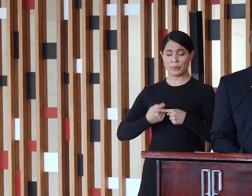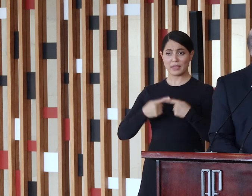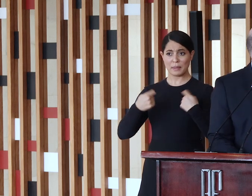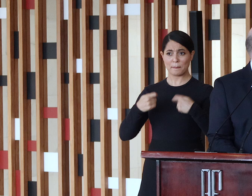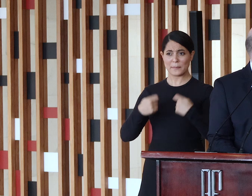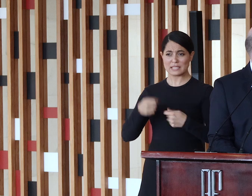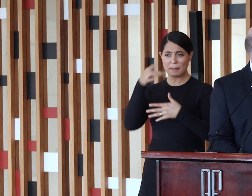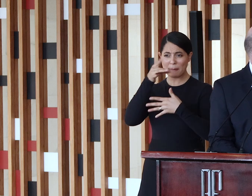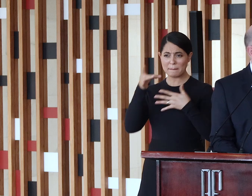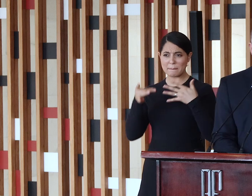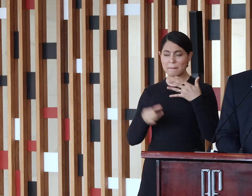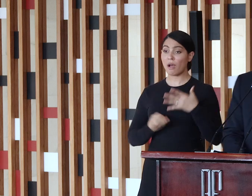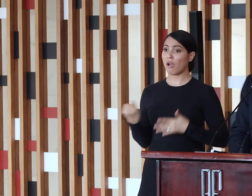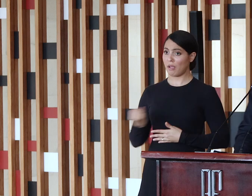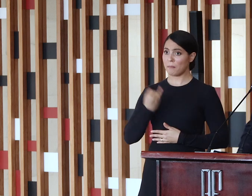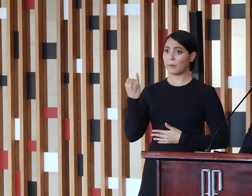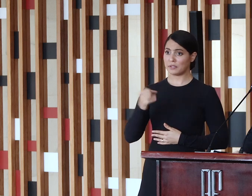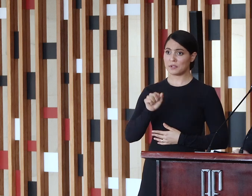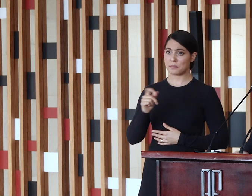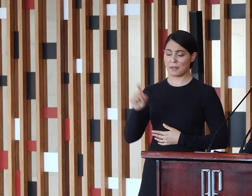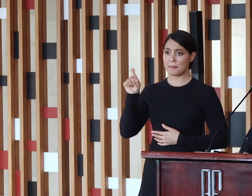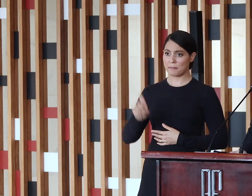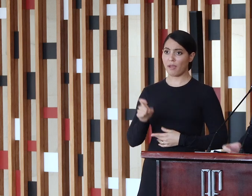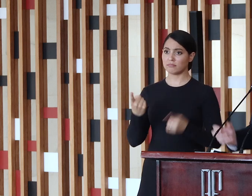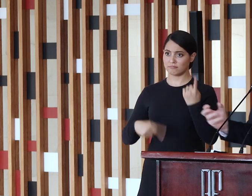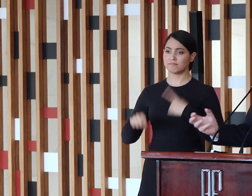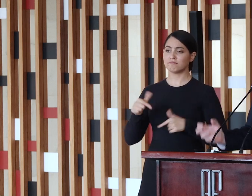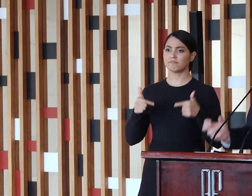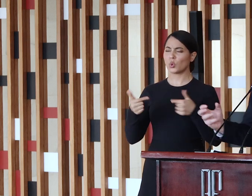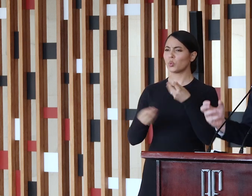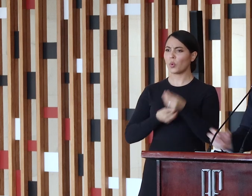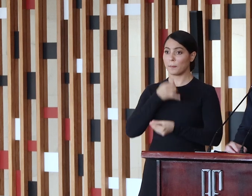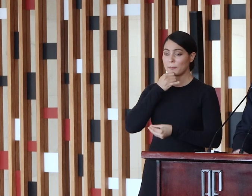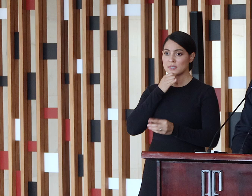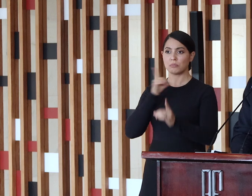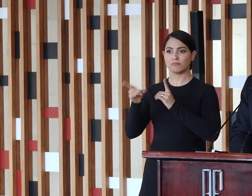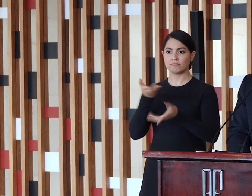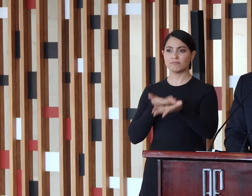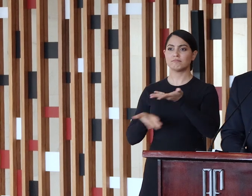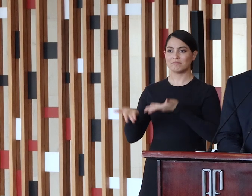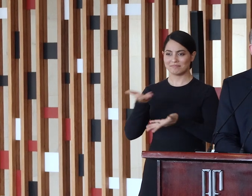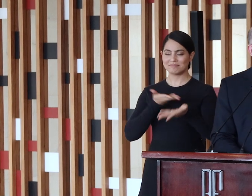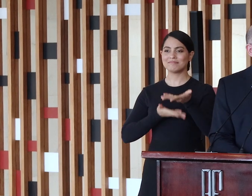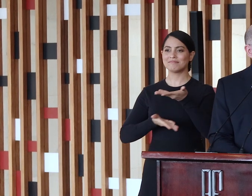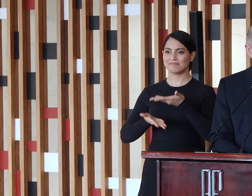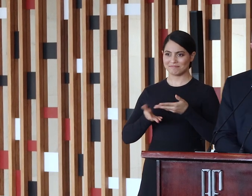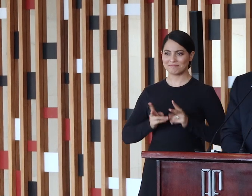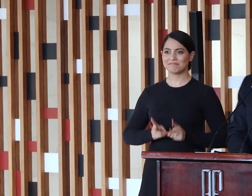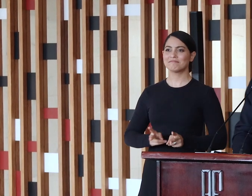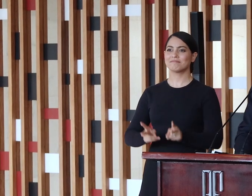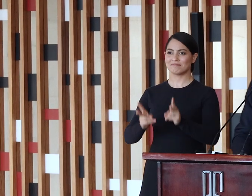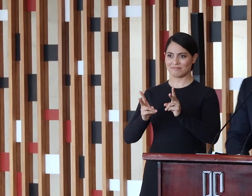cruciais para a PECS Brasil em suas ações de promoção. O diálogo aberto, permanente e a coordenação de